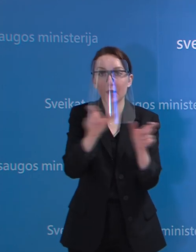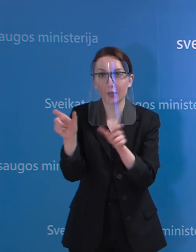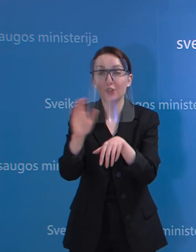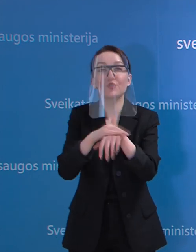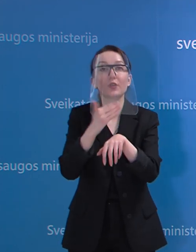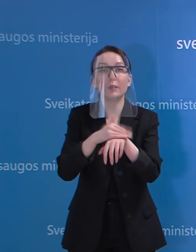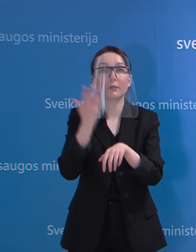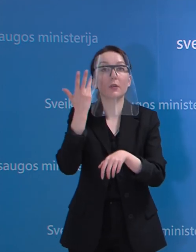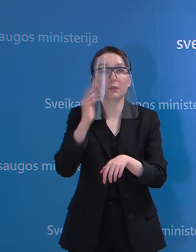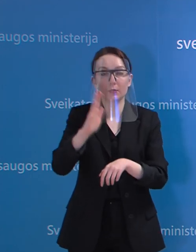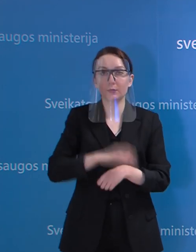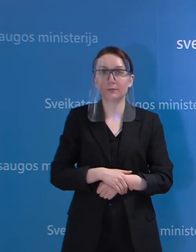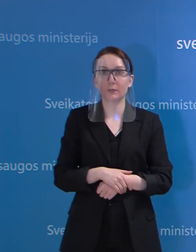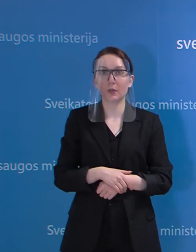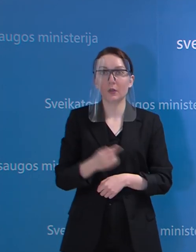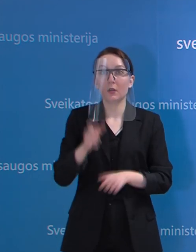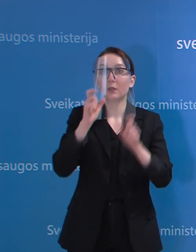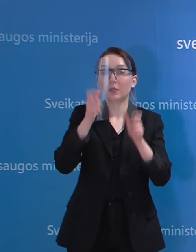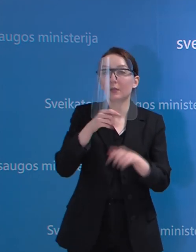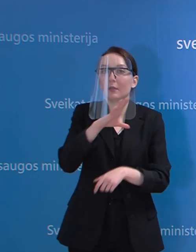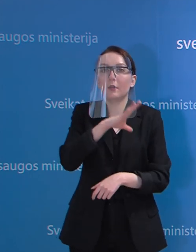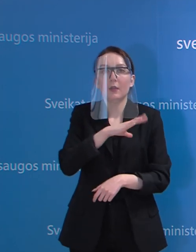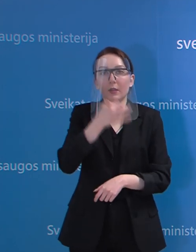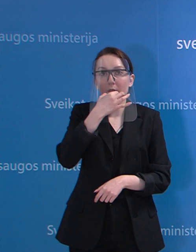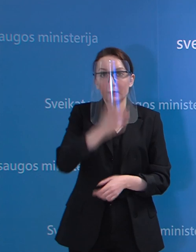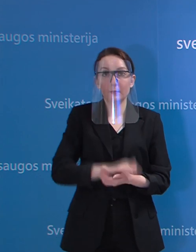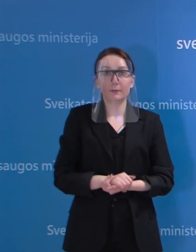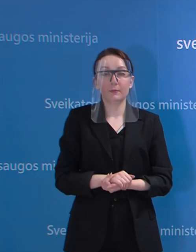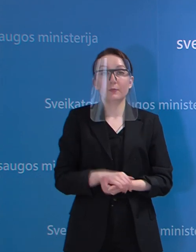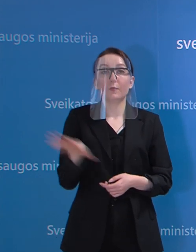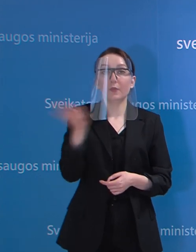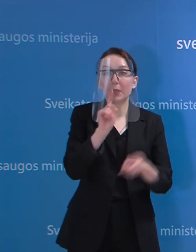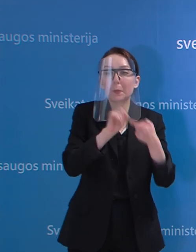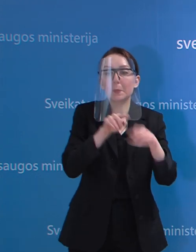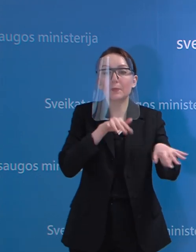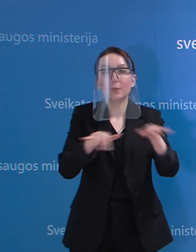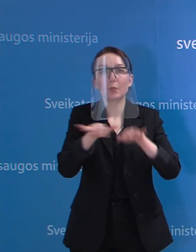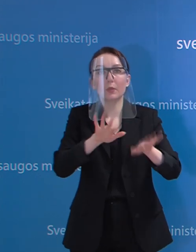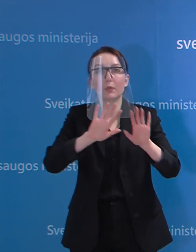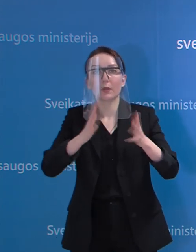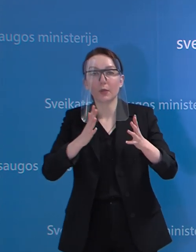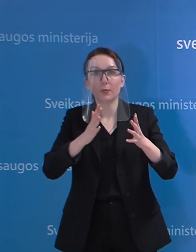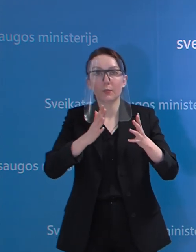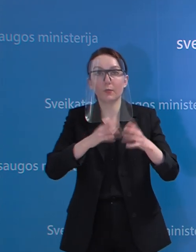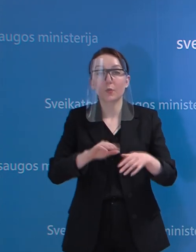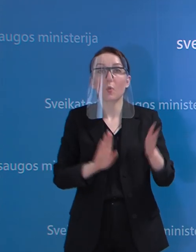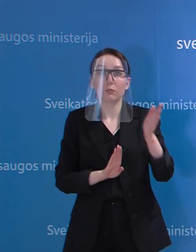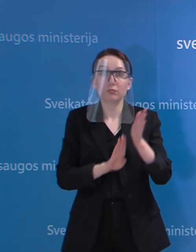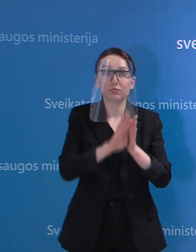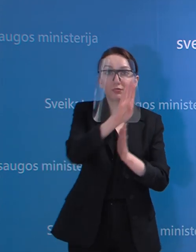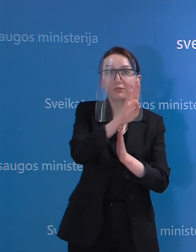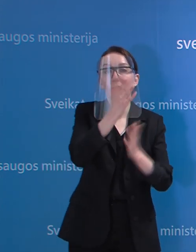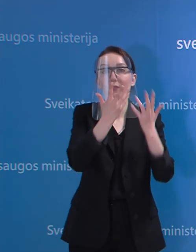švelninimo? Nedryščiaus peliot viskas priklausys nuo to, kaip vystysis pati situaciją. Tol, kol auks atveju